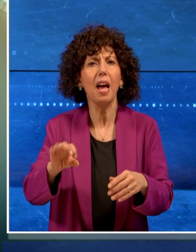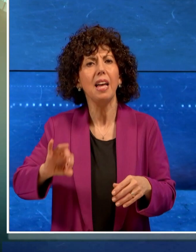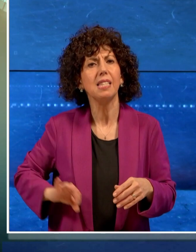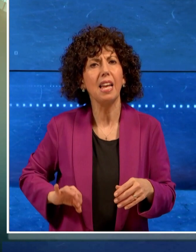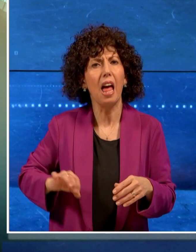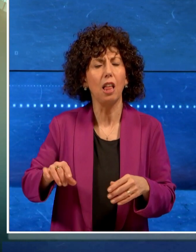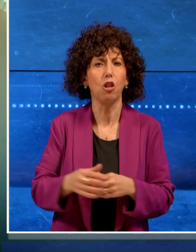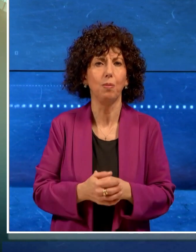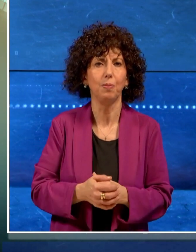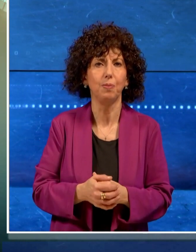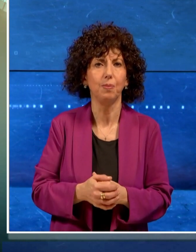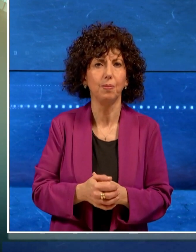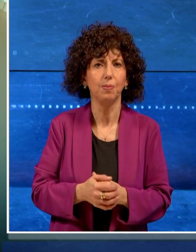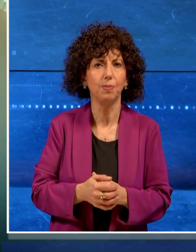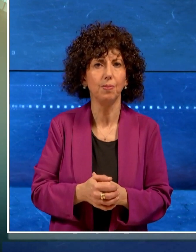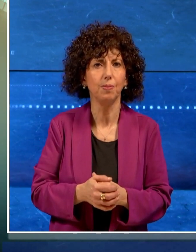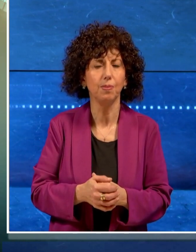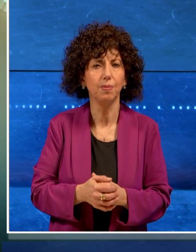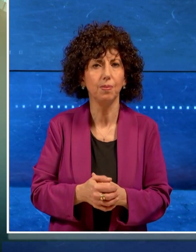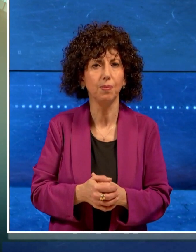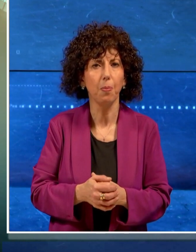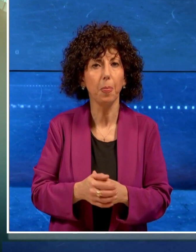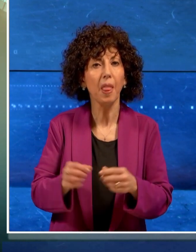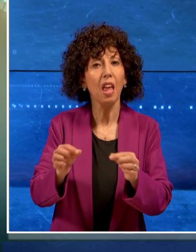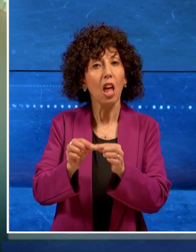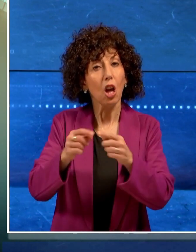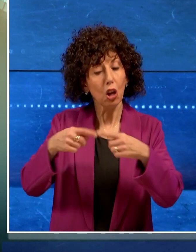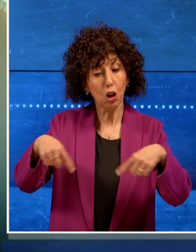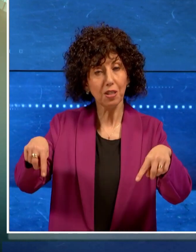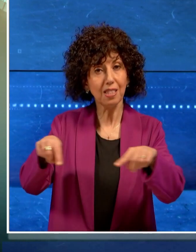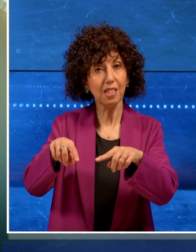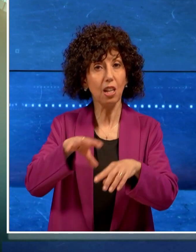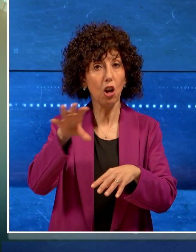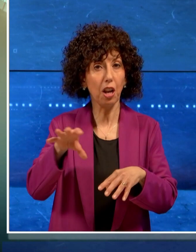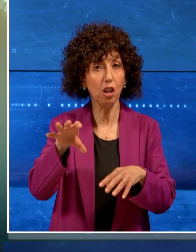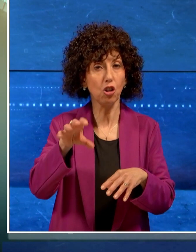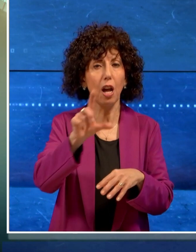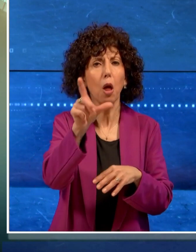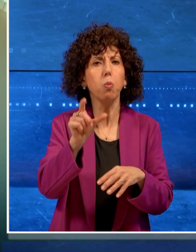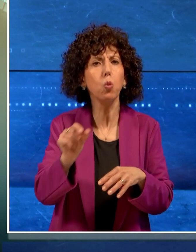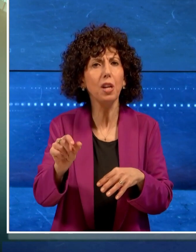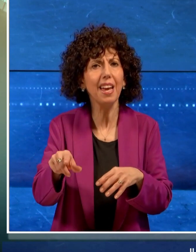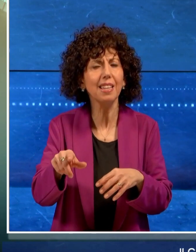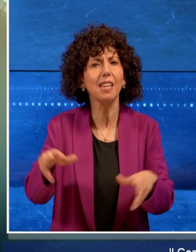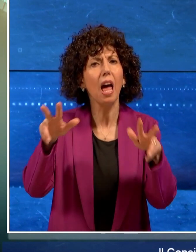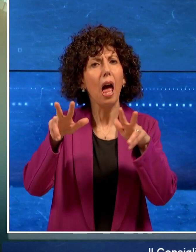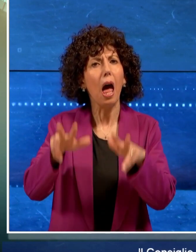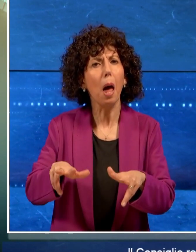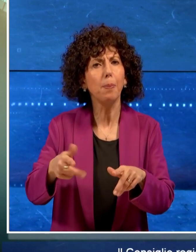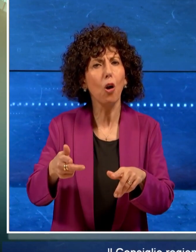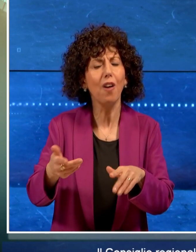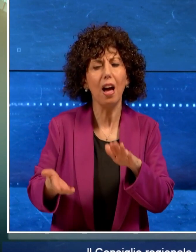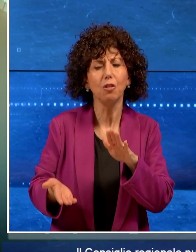Senato. Il Consiglio regionale pugliese ha approvato a maggioranza